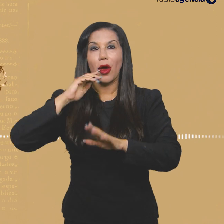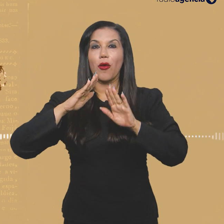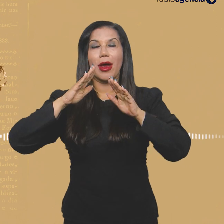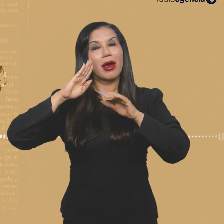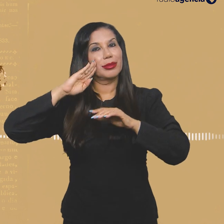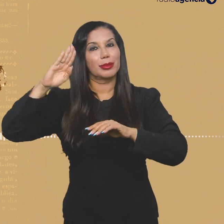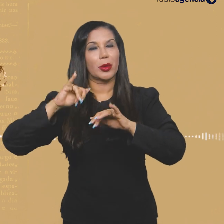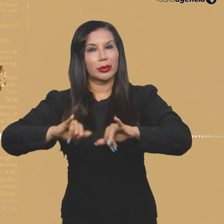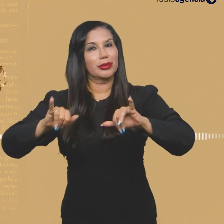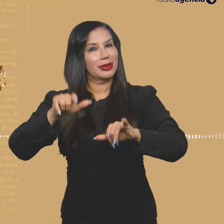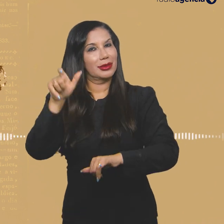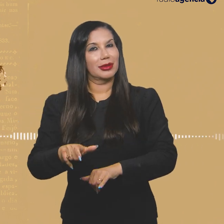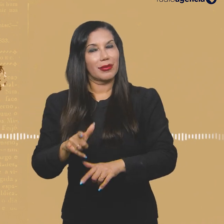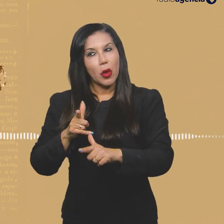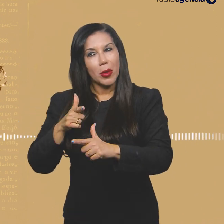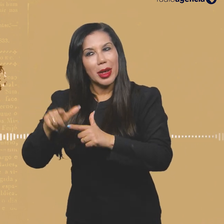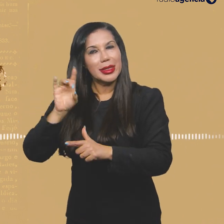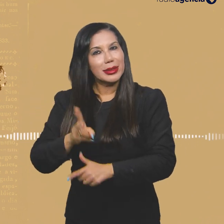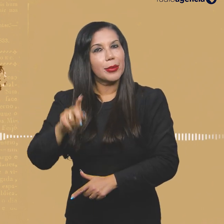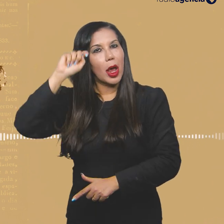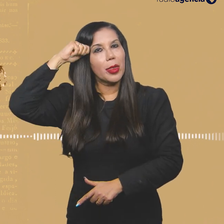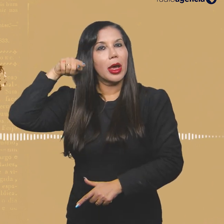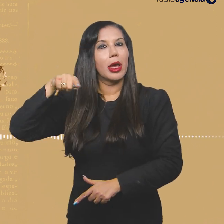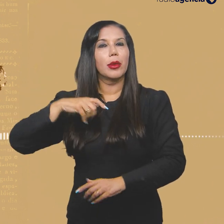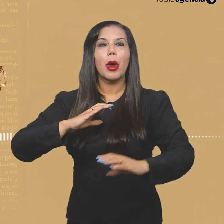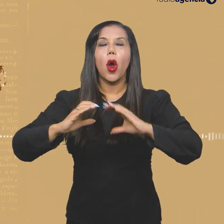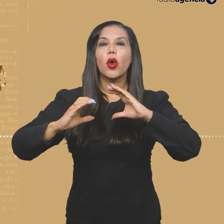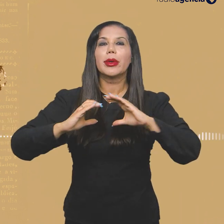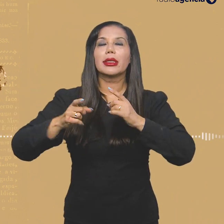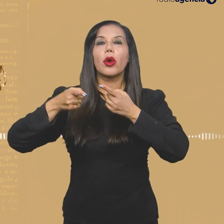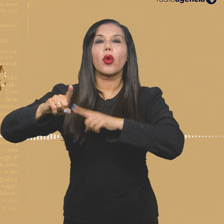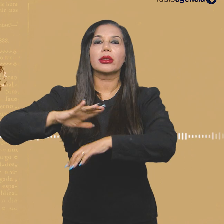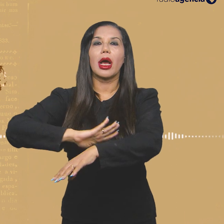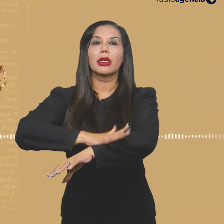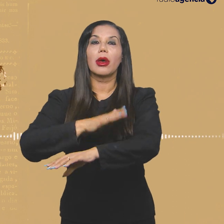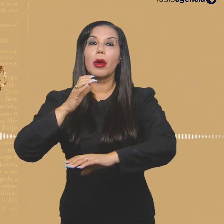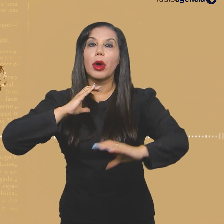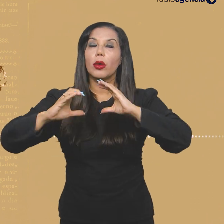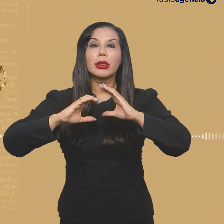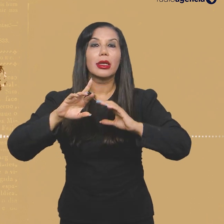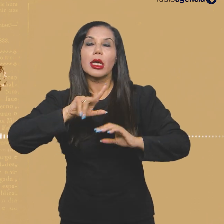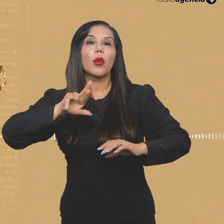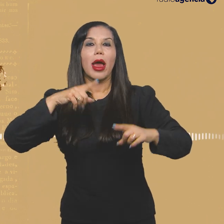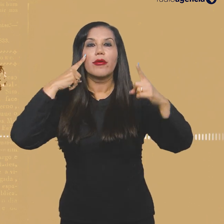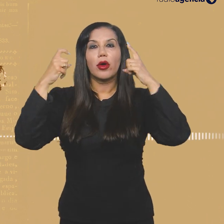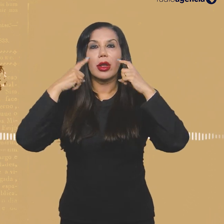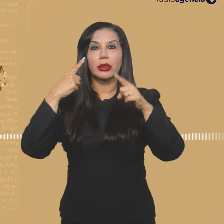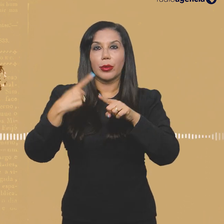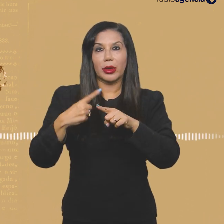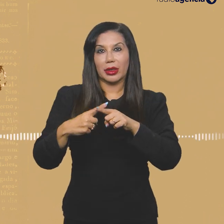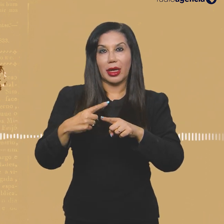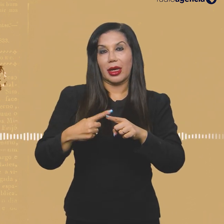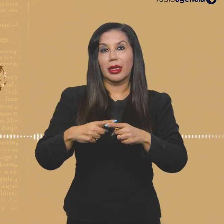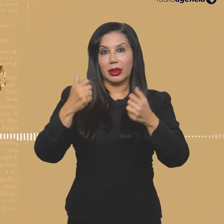negros estão no foco da notícia. Uma comunicação desracista, ela é uma comunicação violenta, porque,